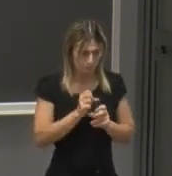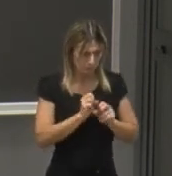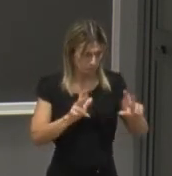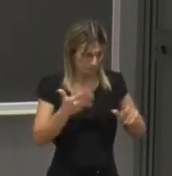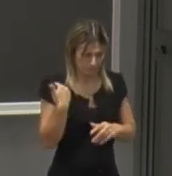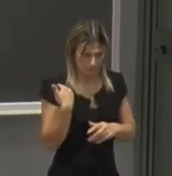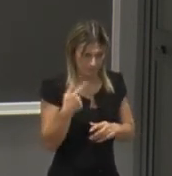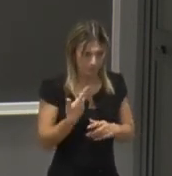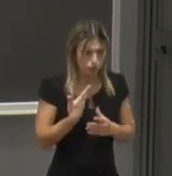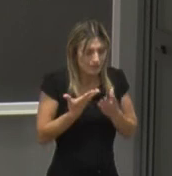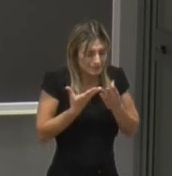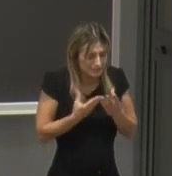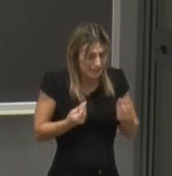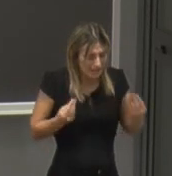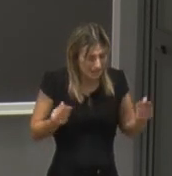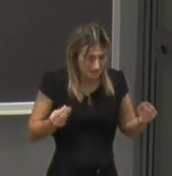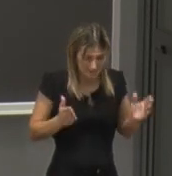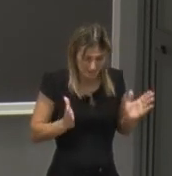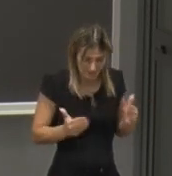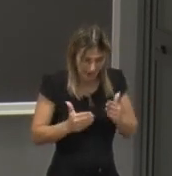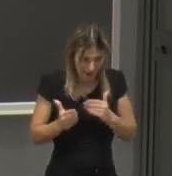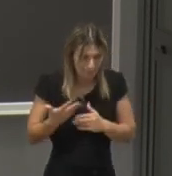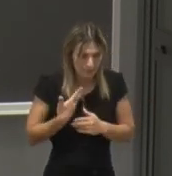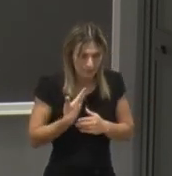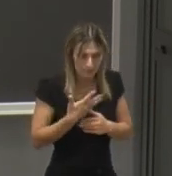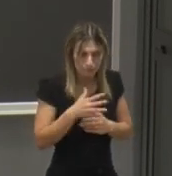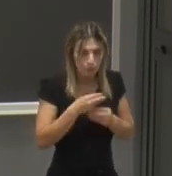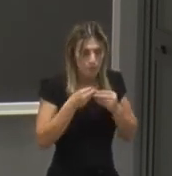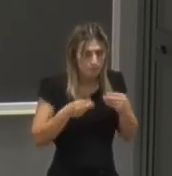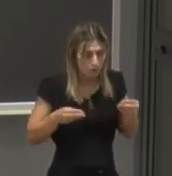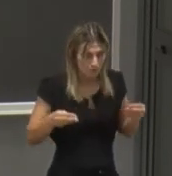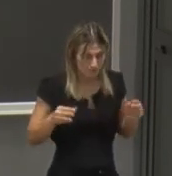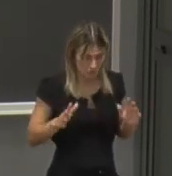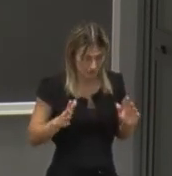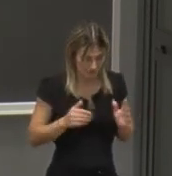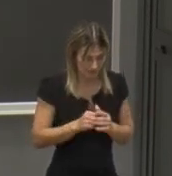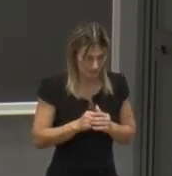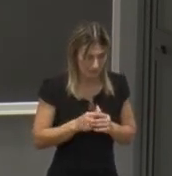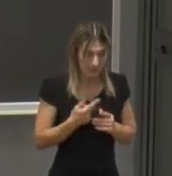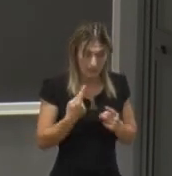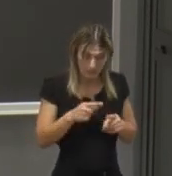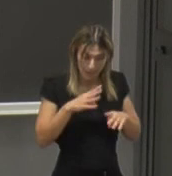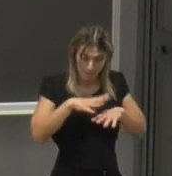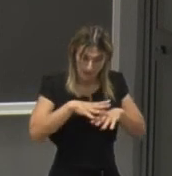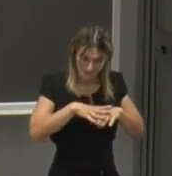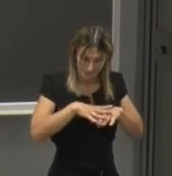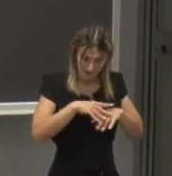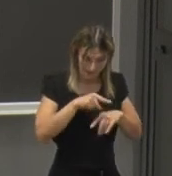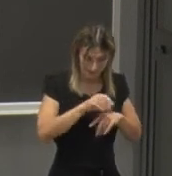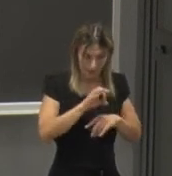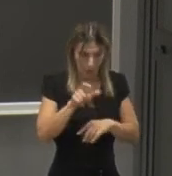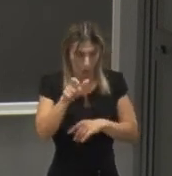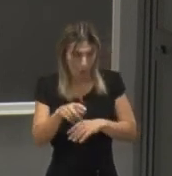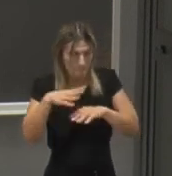detto ci sono tantissimi ambiti professionali nei quali il matematico o la matematica